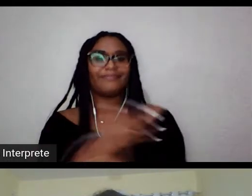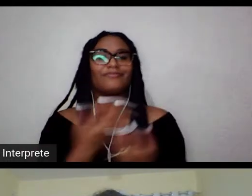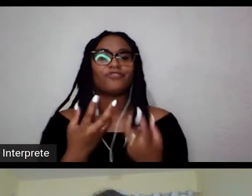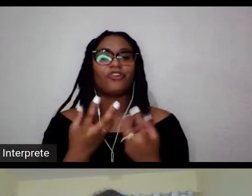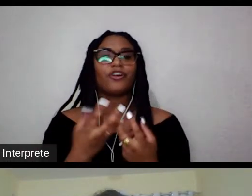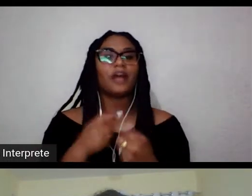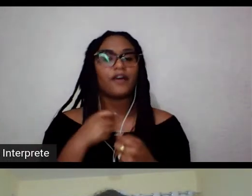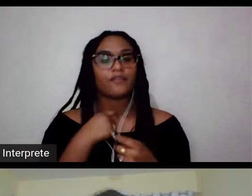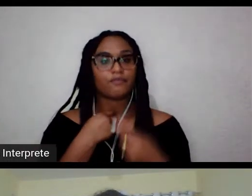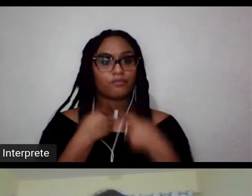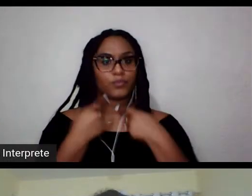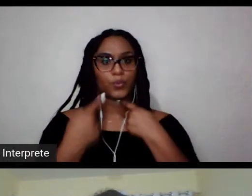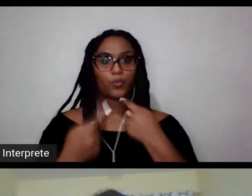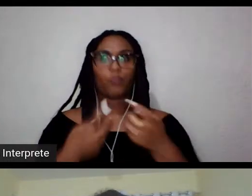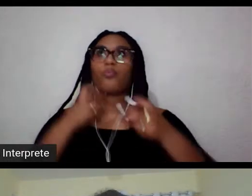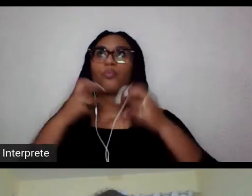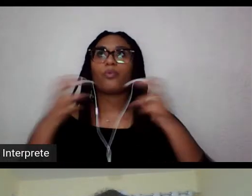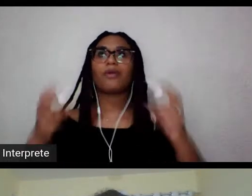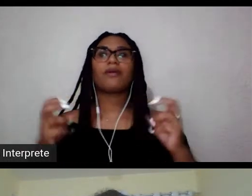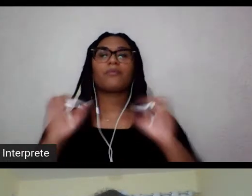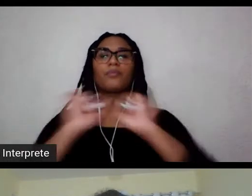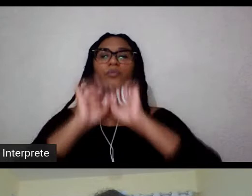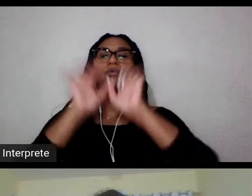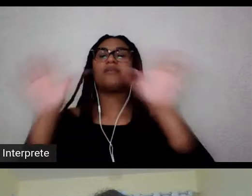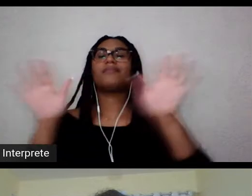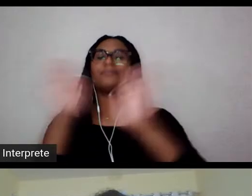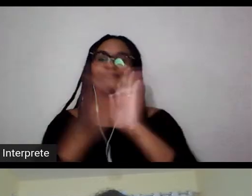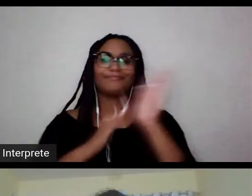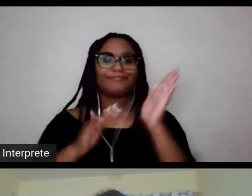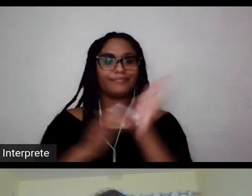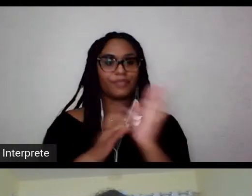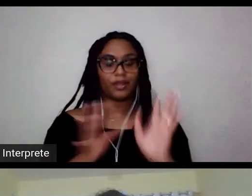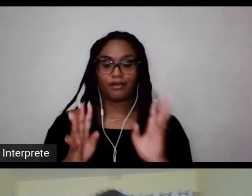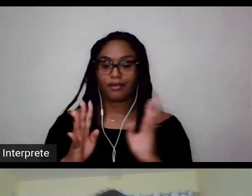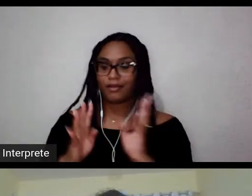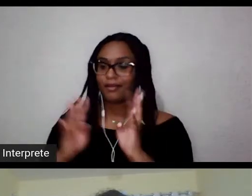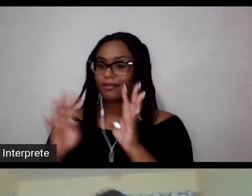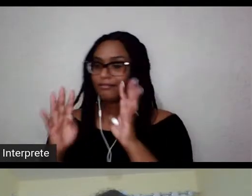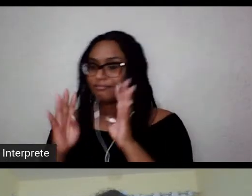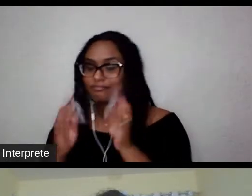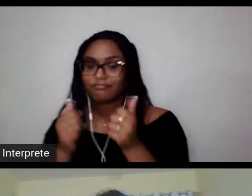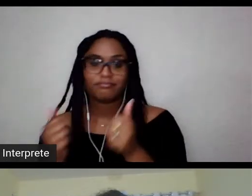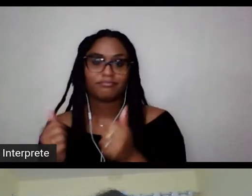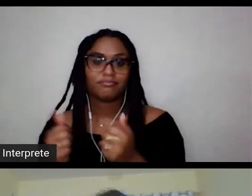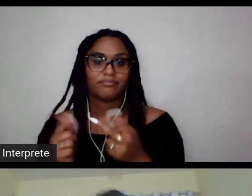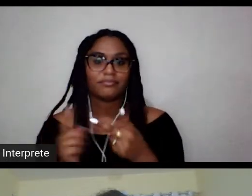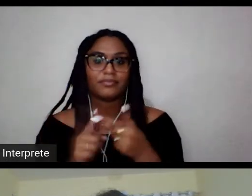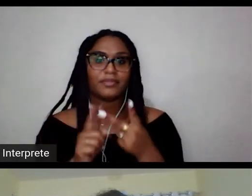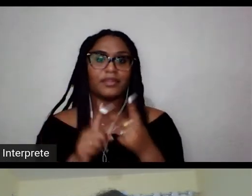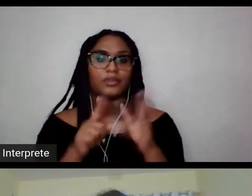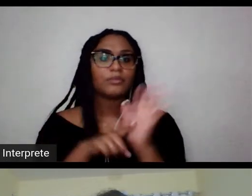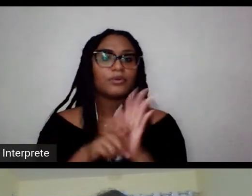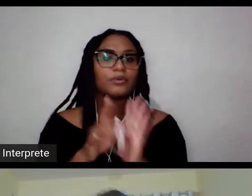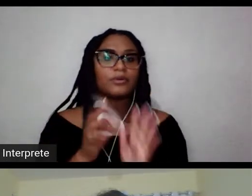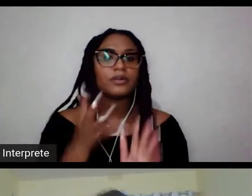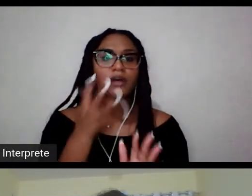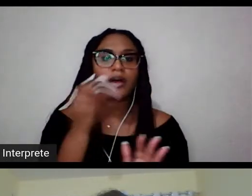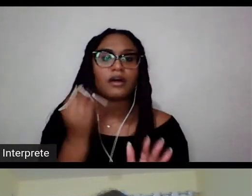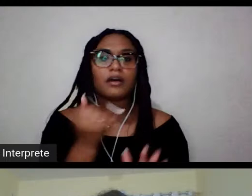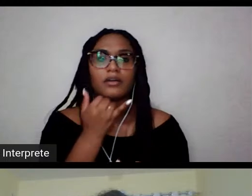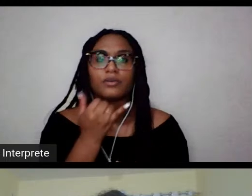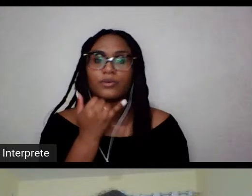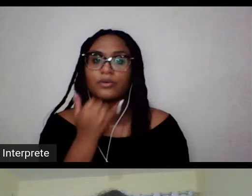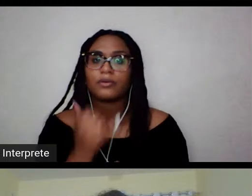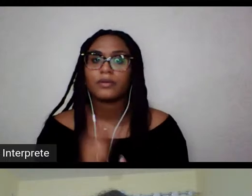porque é inegável essa potência. A segunda pergunta, eu não lembro direito.